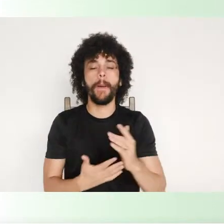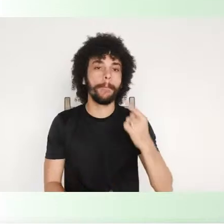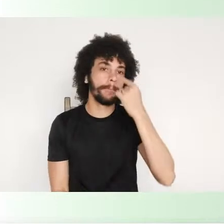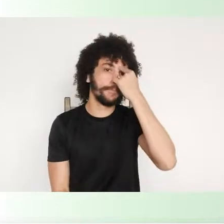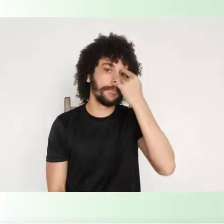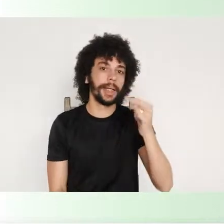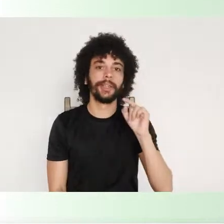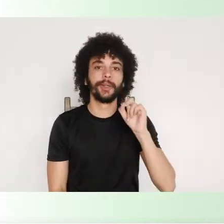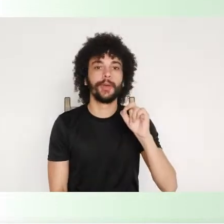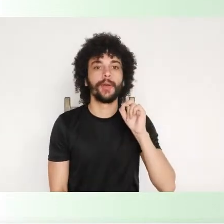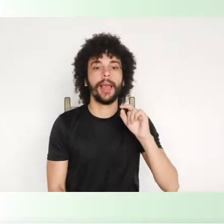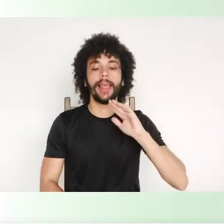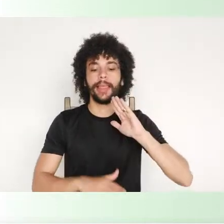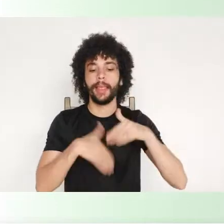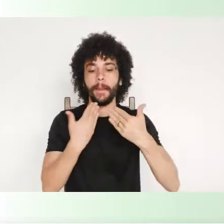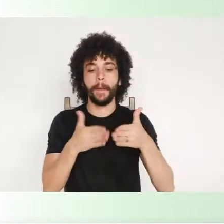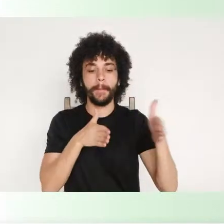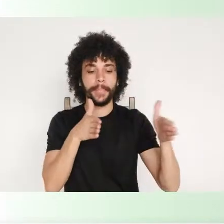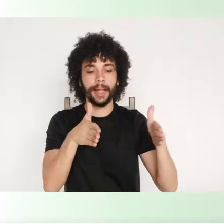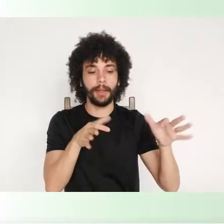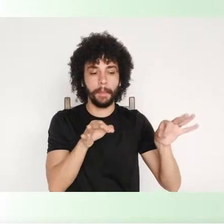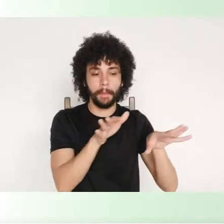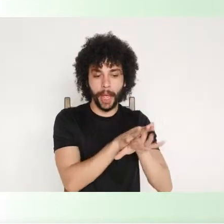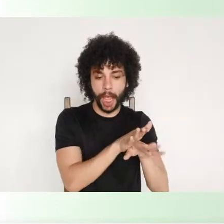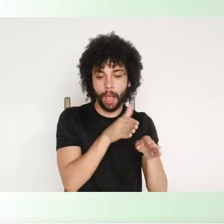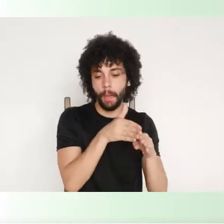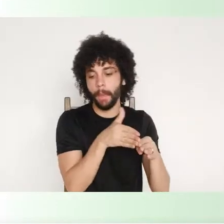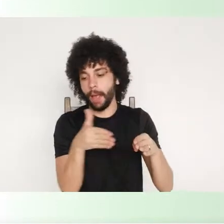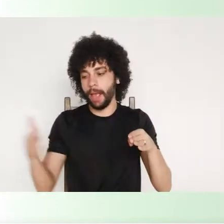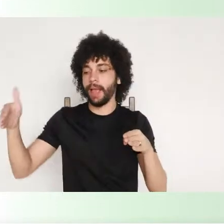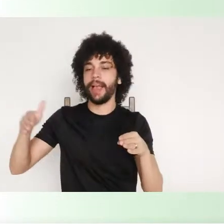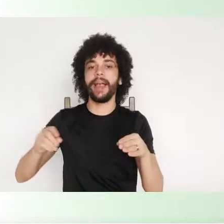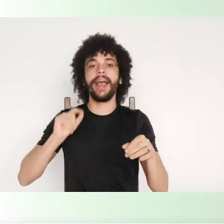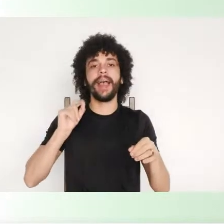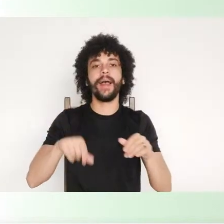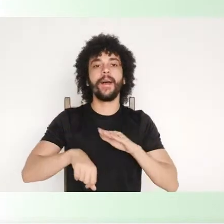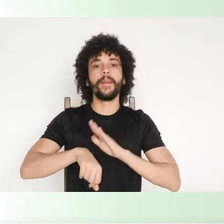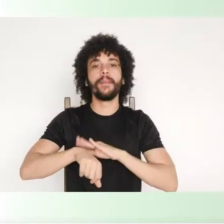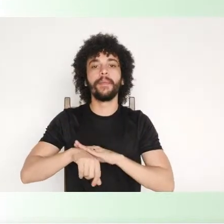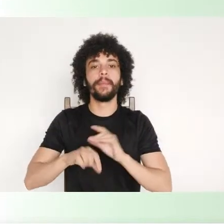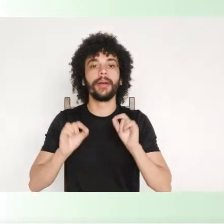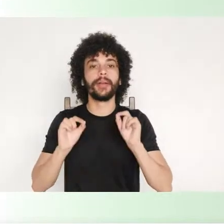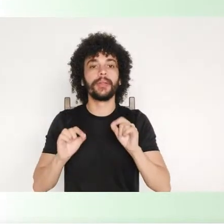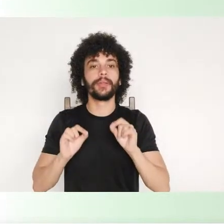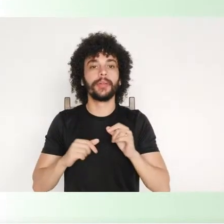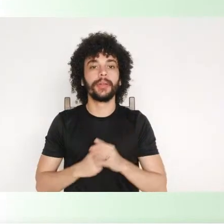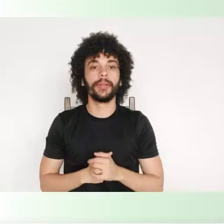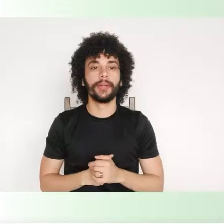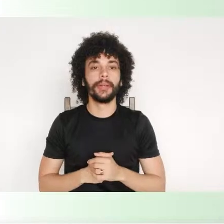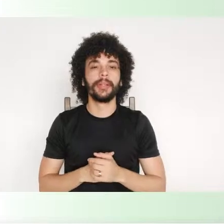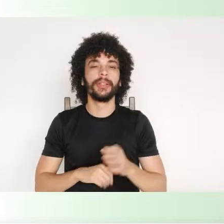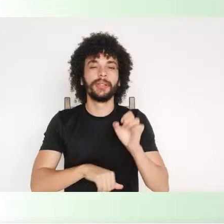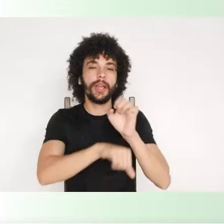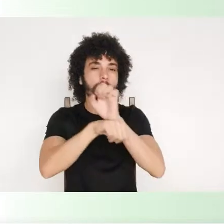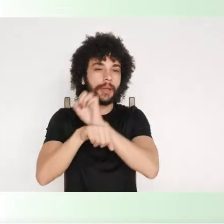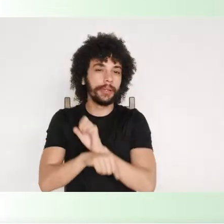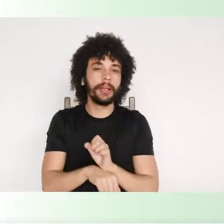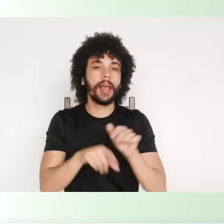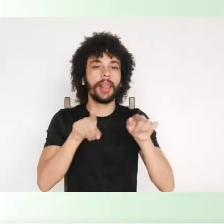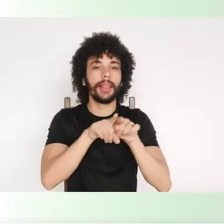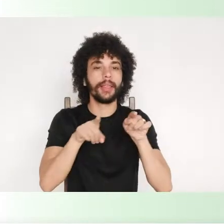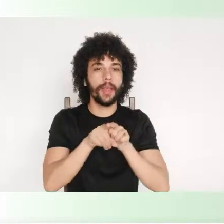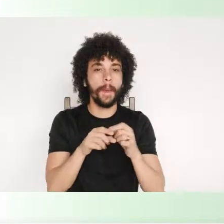-pandemia, o tempo pós-pandêmico, vai ser um momento onde os estados e os poderes vão se